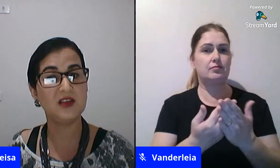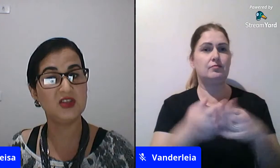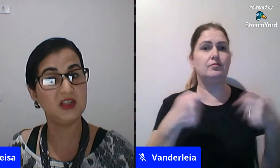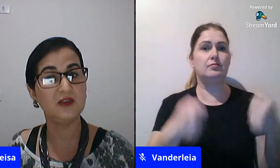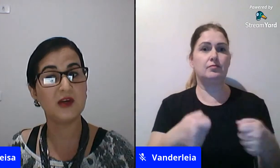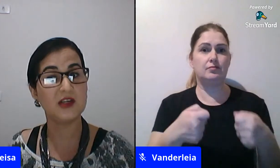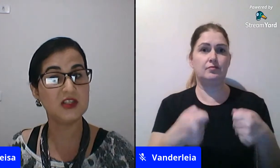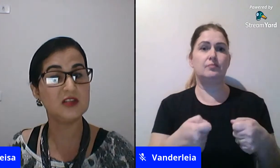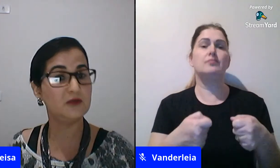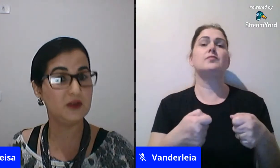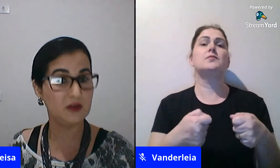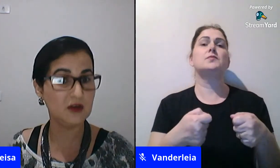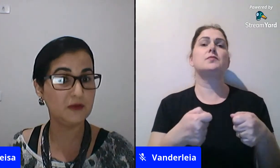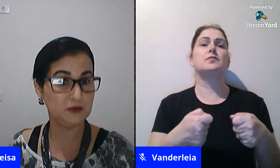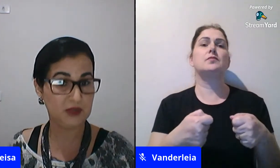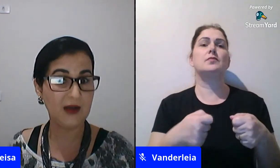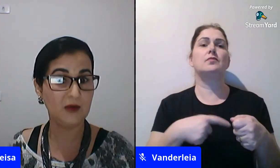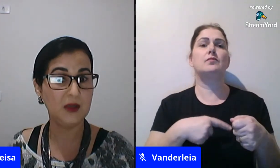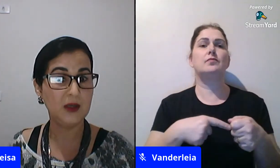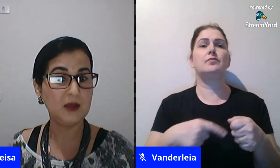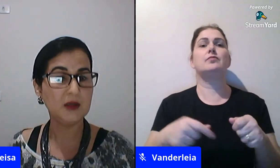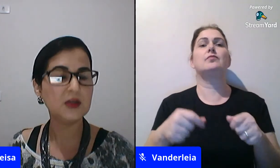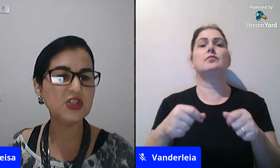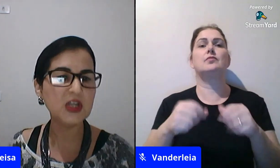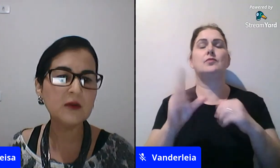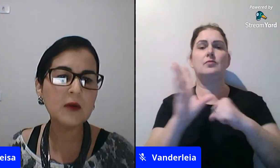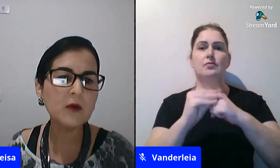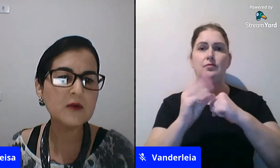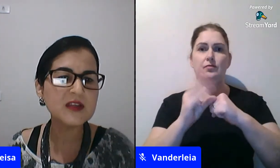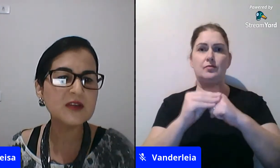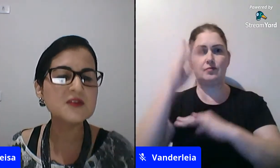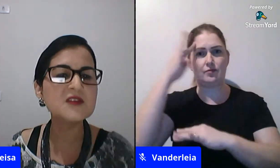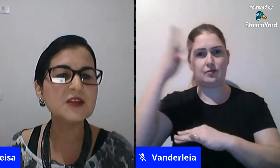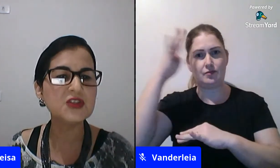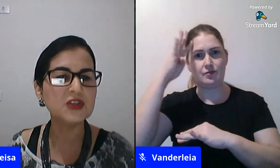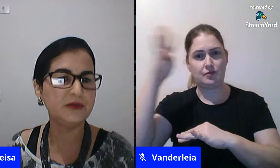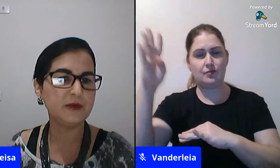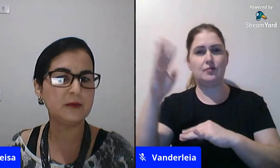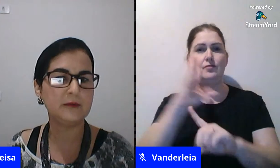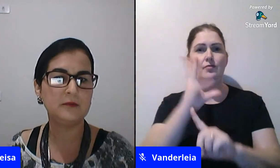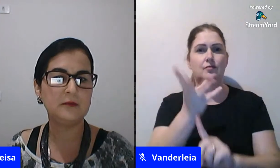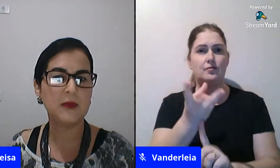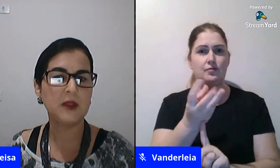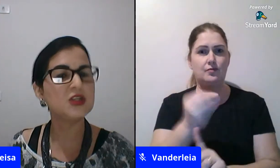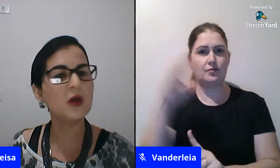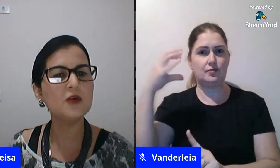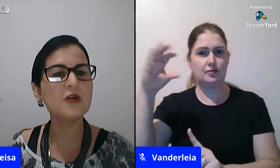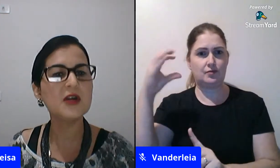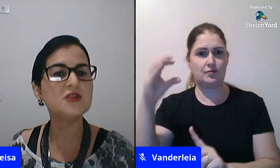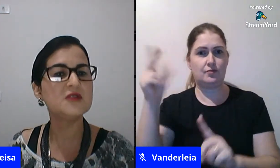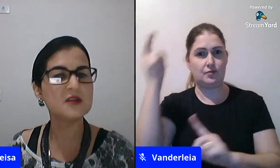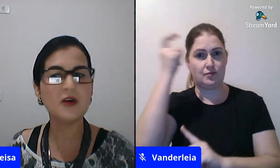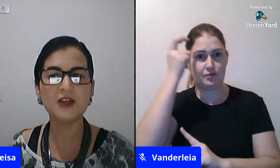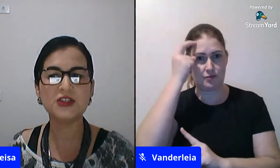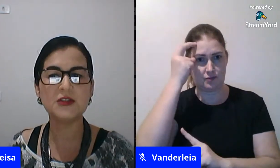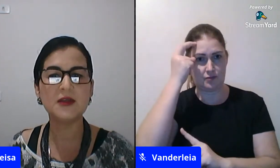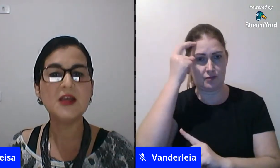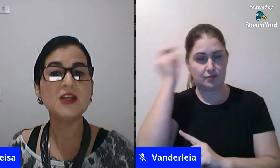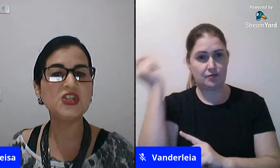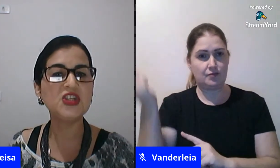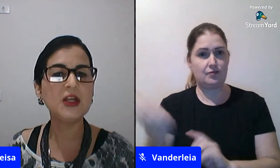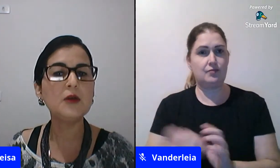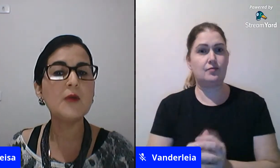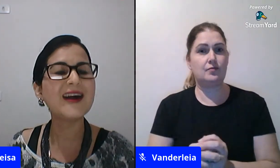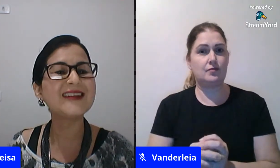conhecimento científico artístico filosófico cultural gênero é um conceito científico de acordo com a John Scott